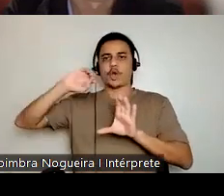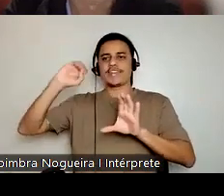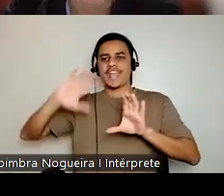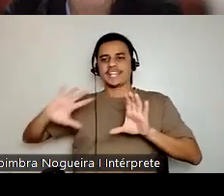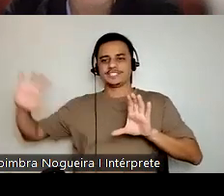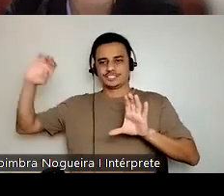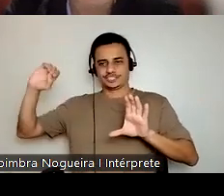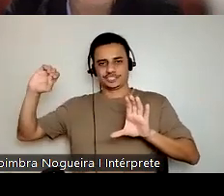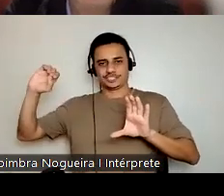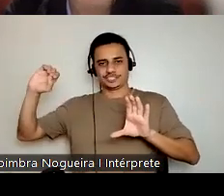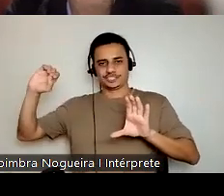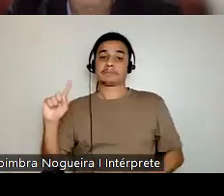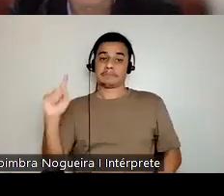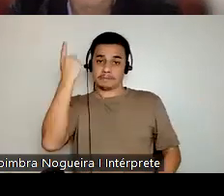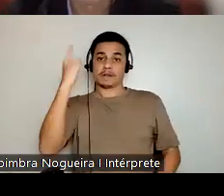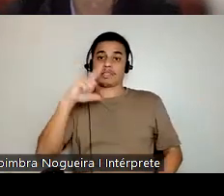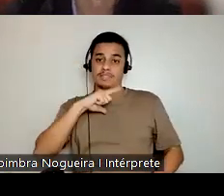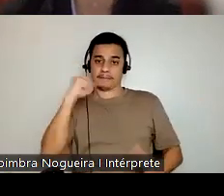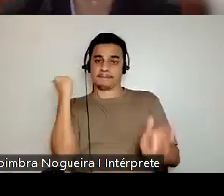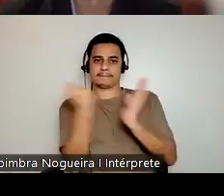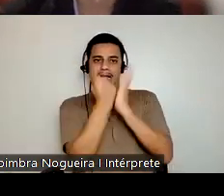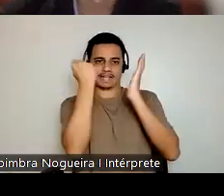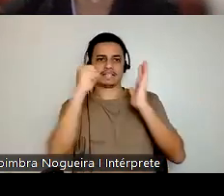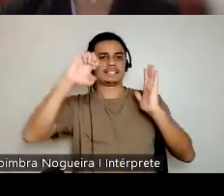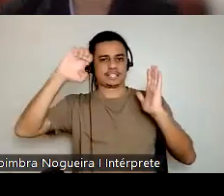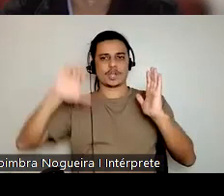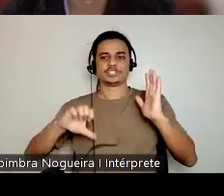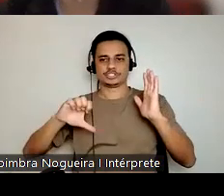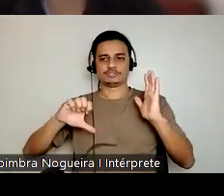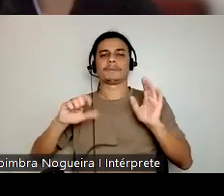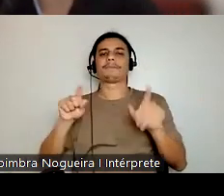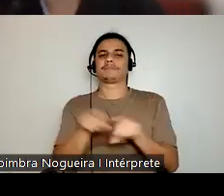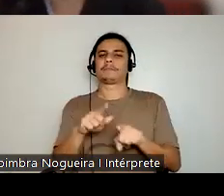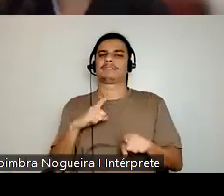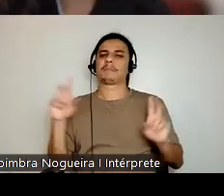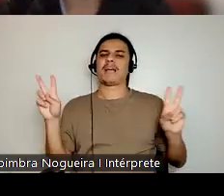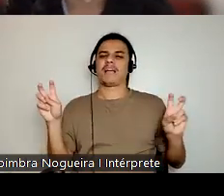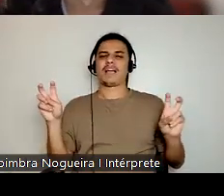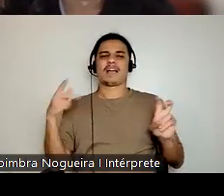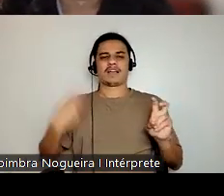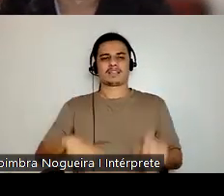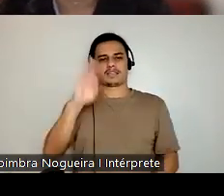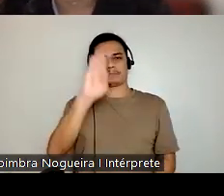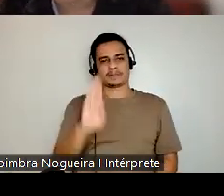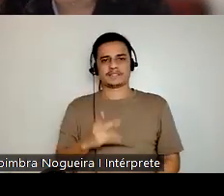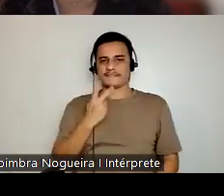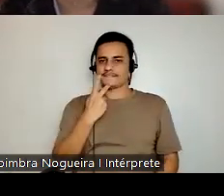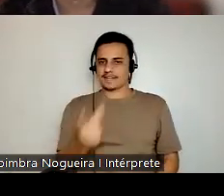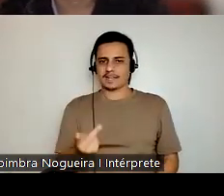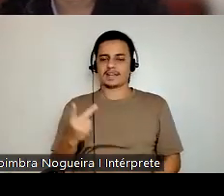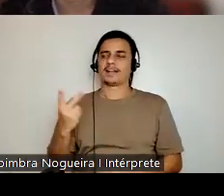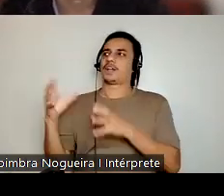Então, esse é um primeiro estereótipo que tem também uma expressão no Brasil da década de 30 e 40, aí Eternos